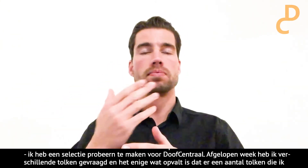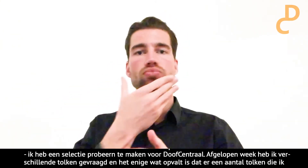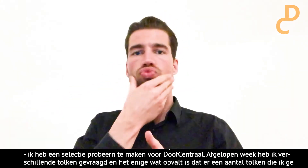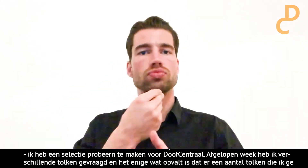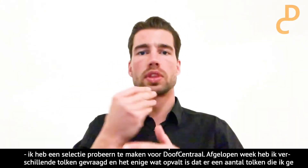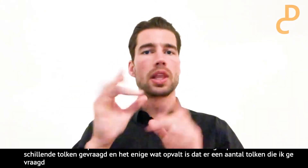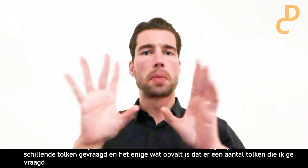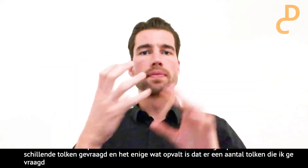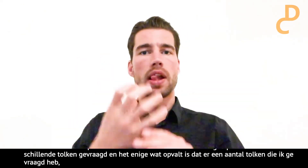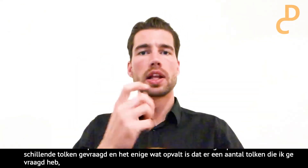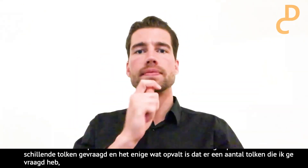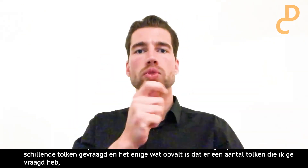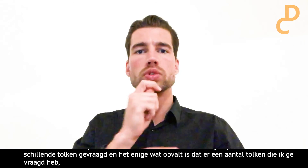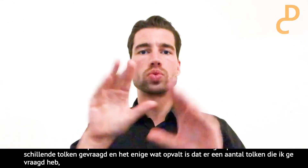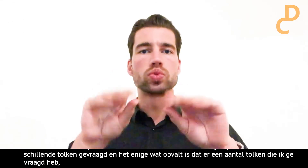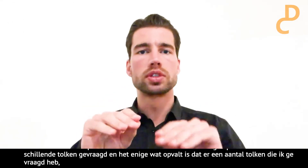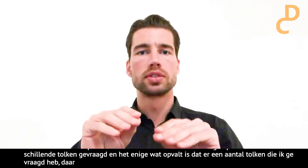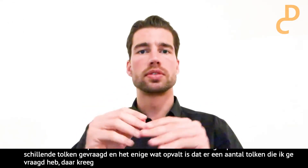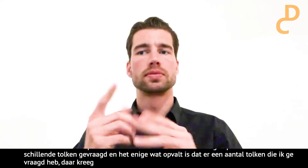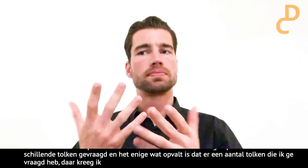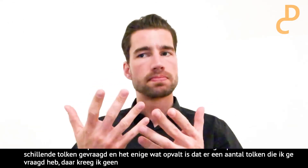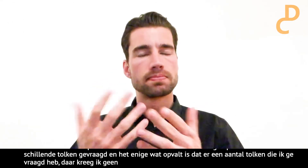Dan kreeg ik geen antwoord. Niemand wilde een interview doen.